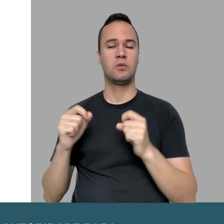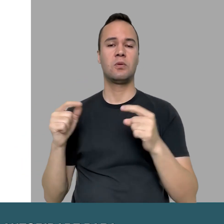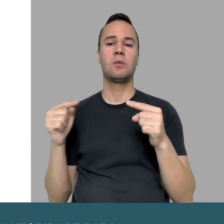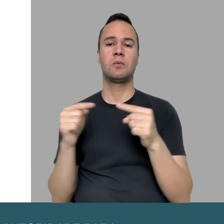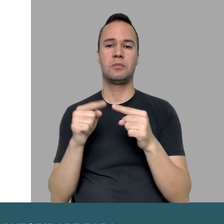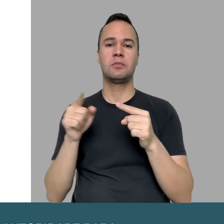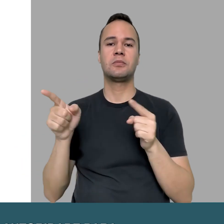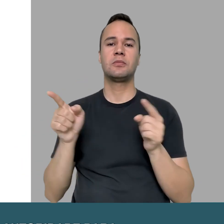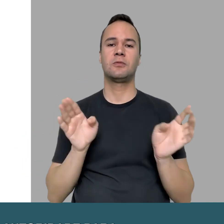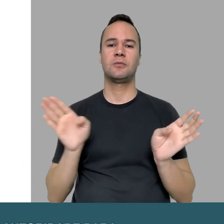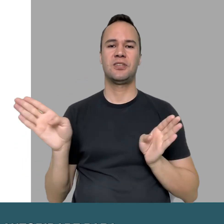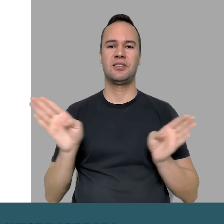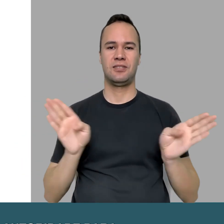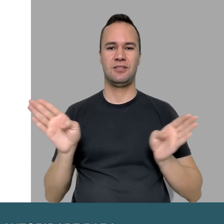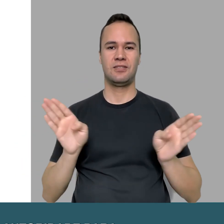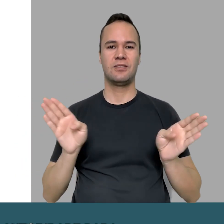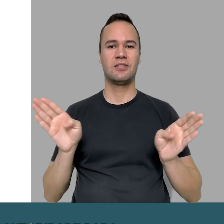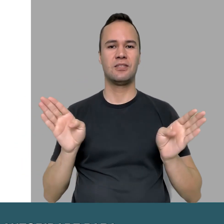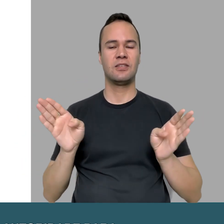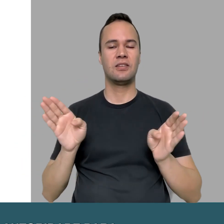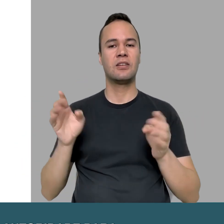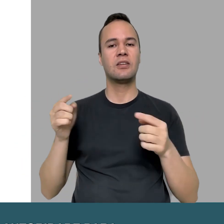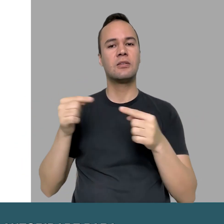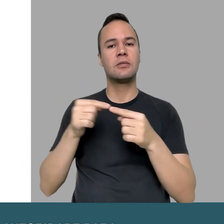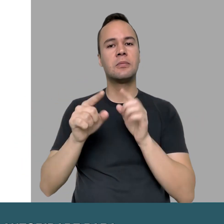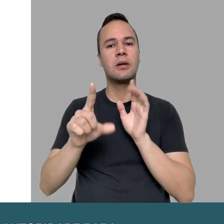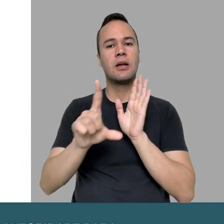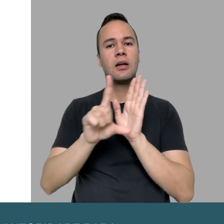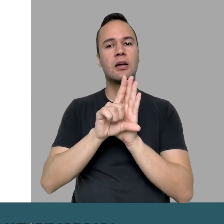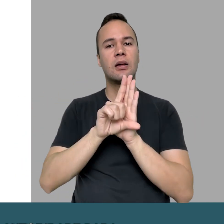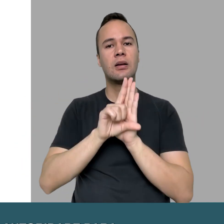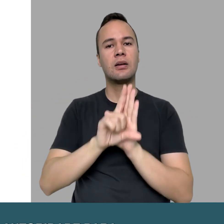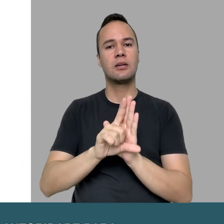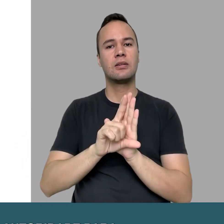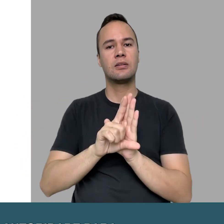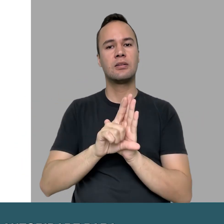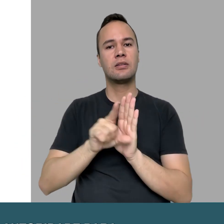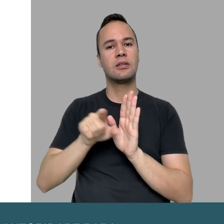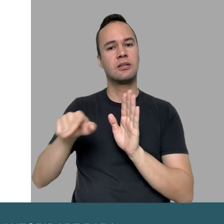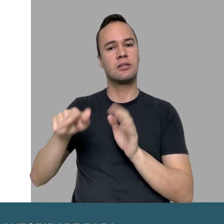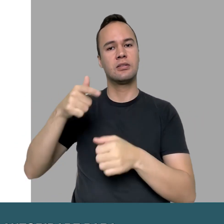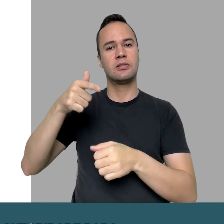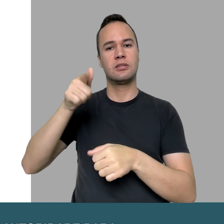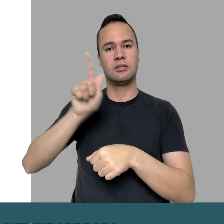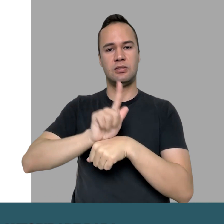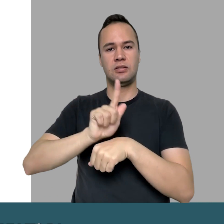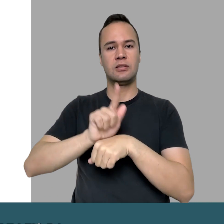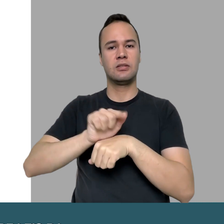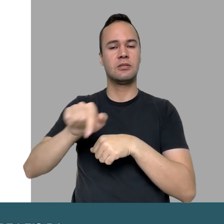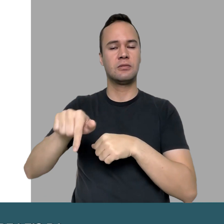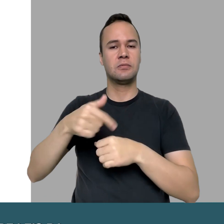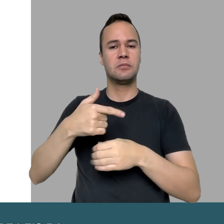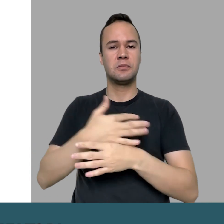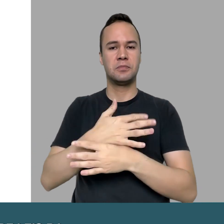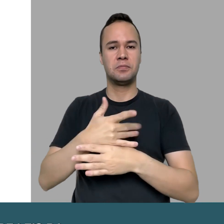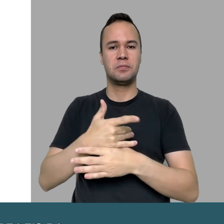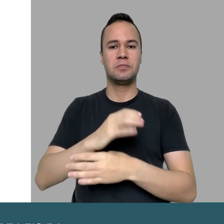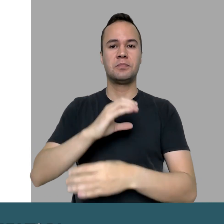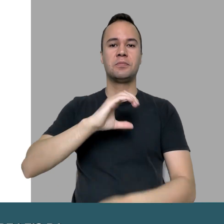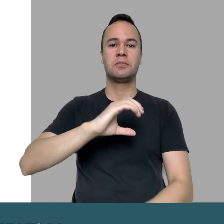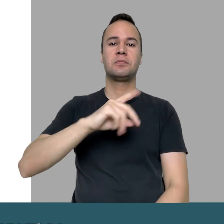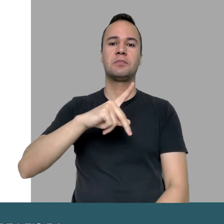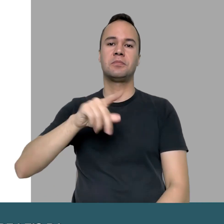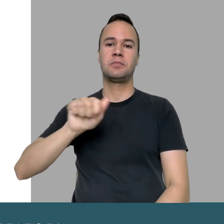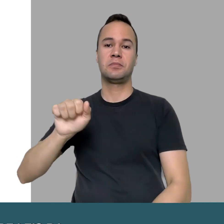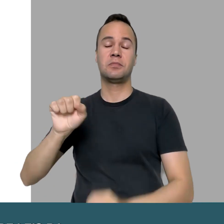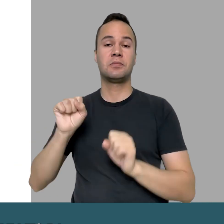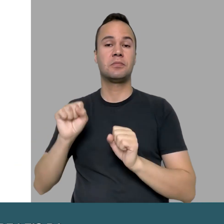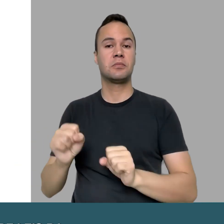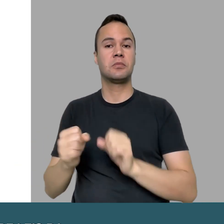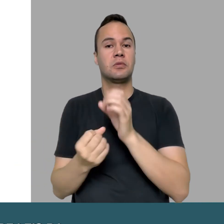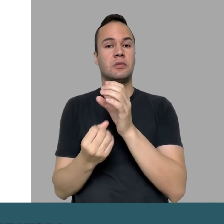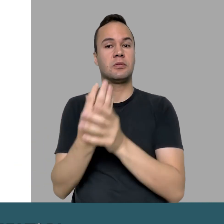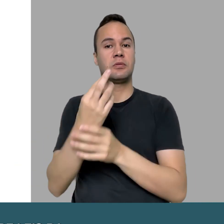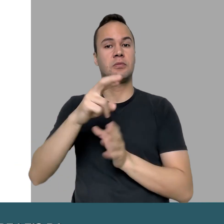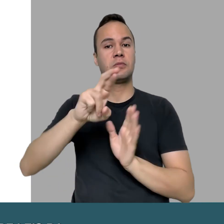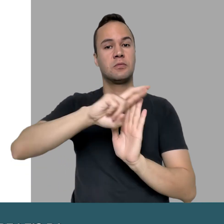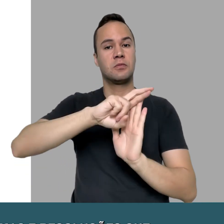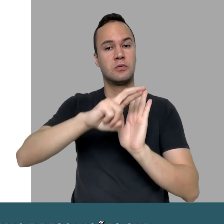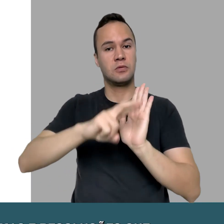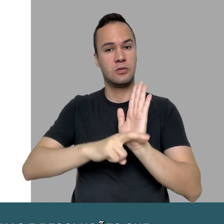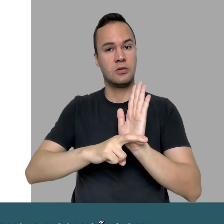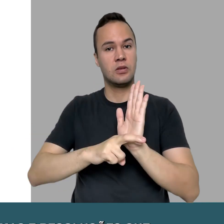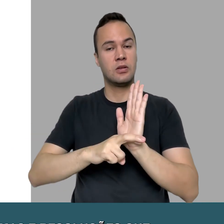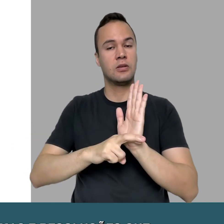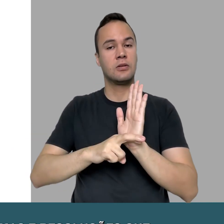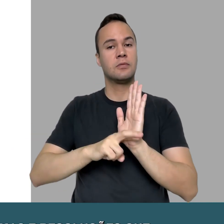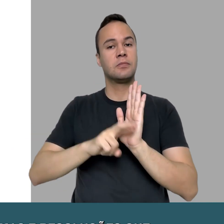ela tem autoridade para tomar decisões ligadas à acessibilidade em cima de leis da gestão municipal.